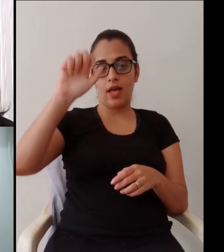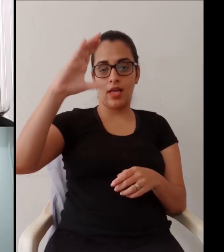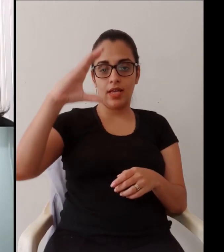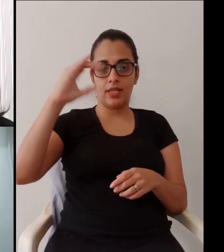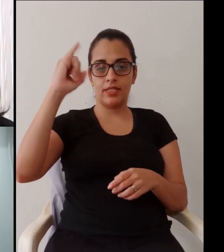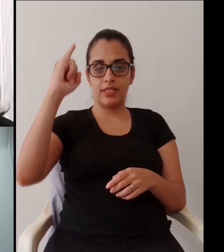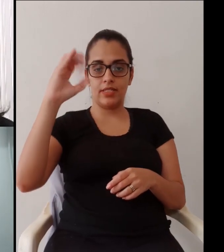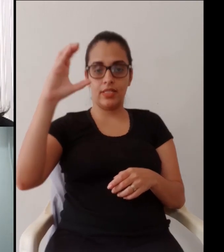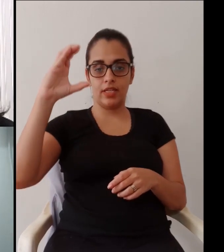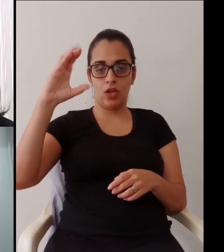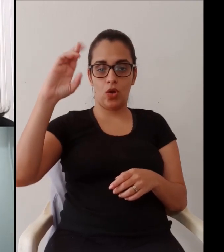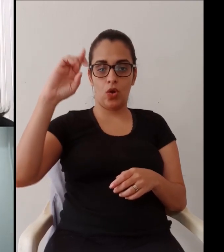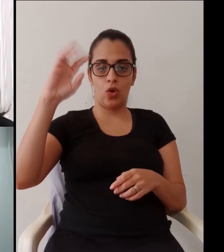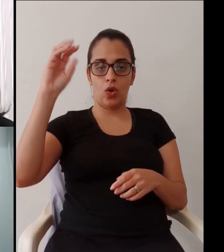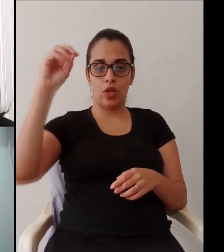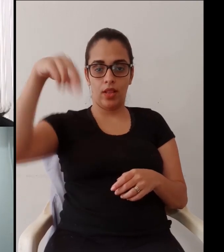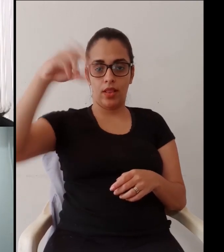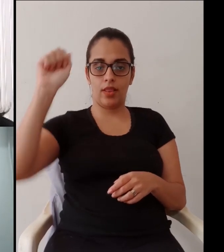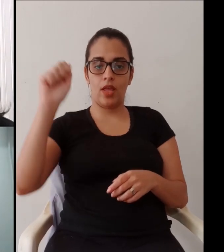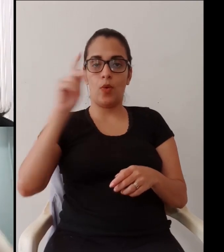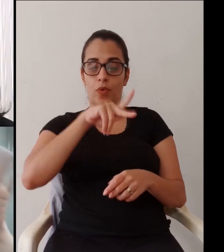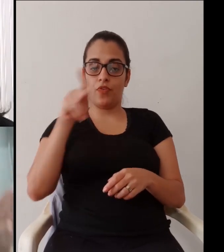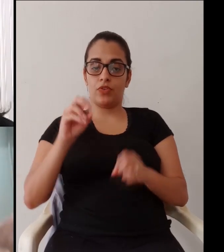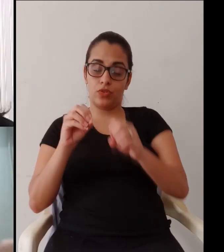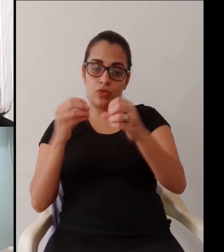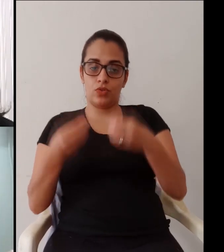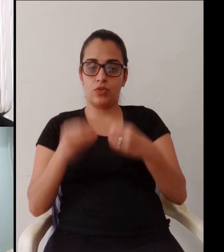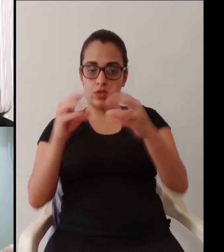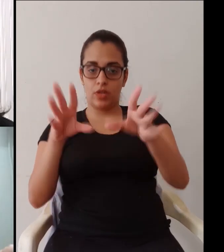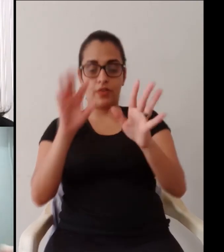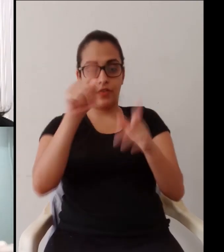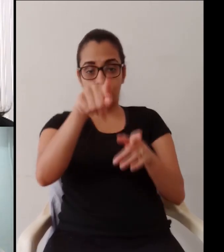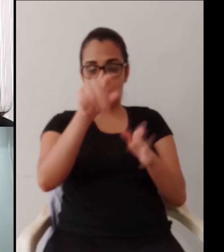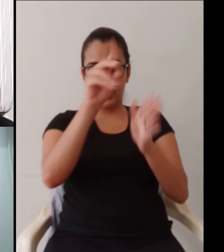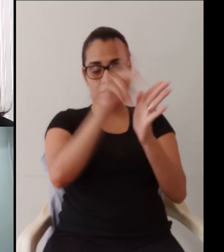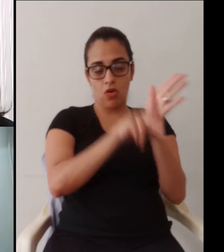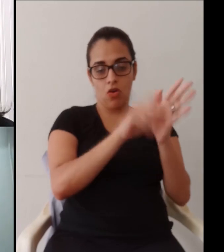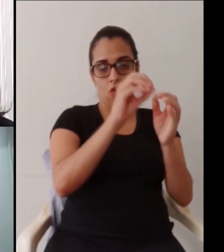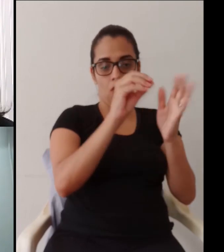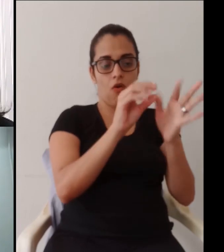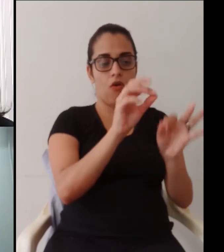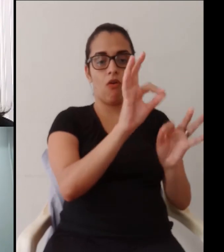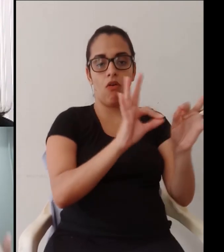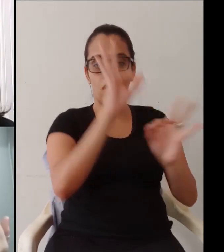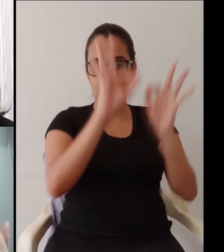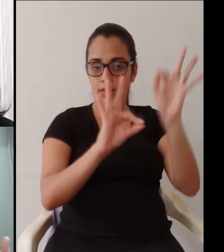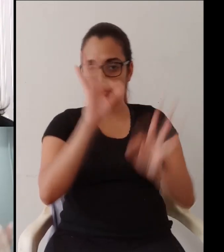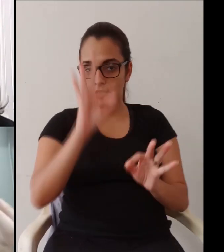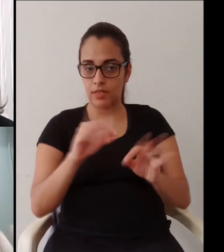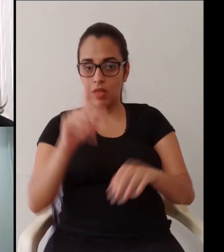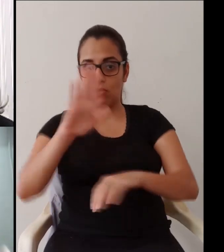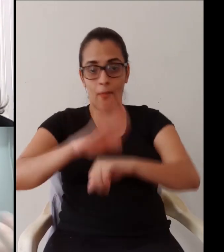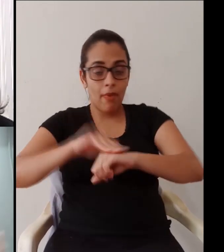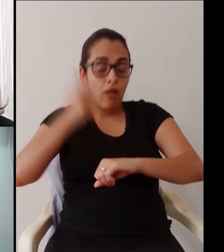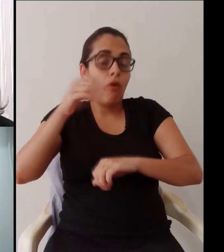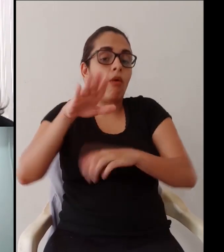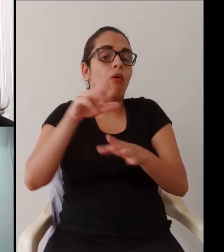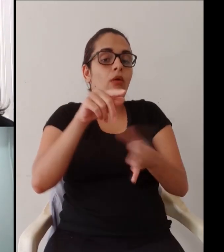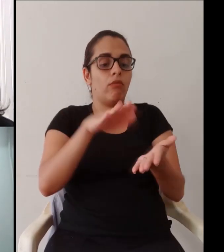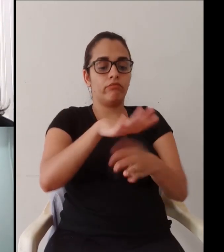você vai realizar as suas atividades, as atividades propostas, as que a gente chama de assíncronas, que o professor disponibiliza e